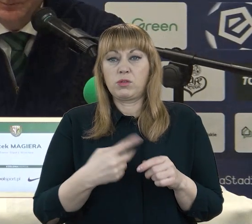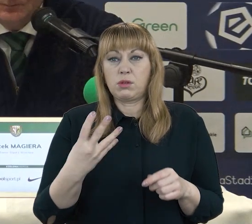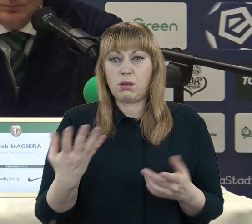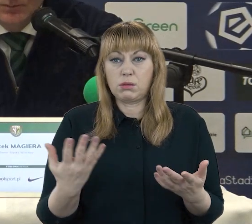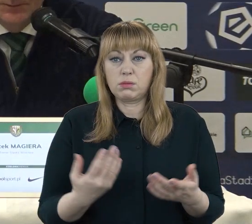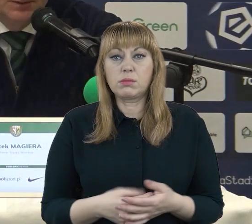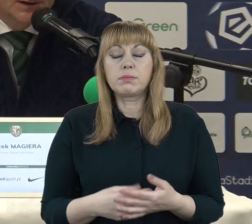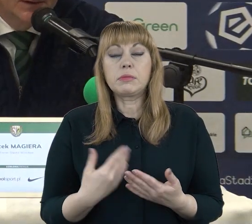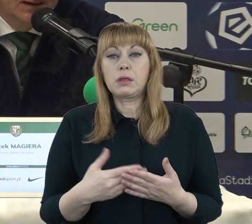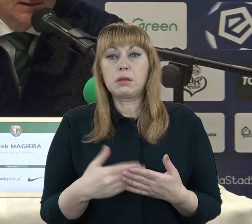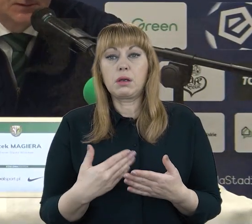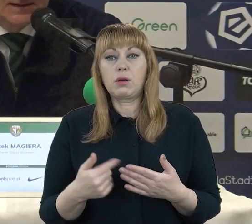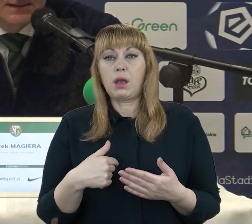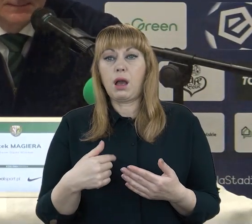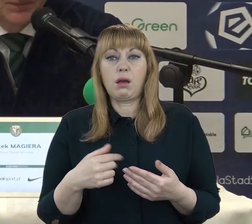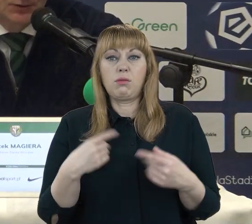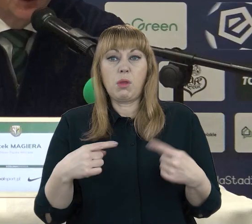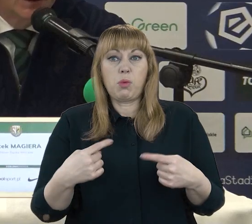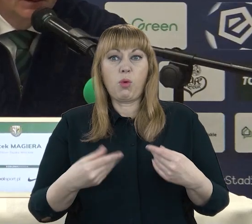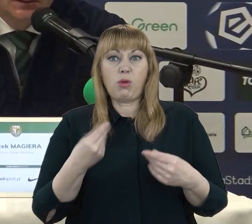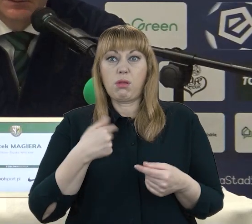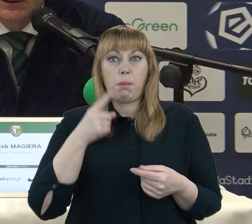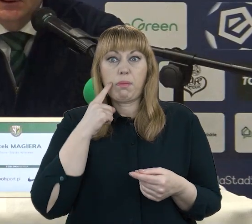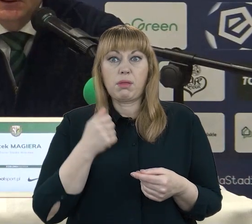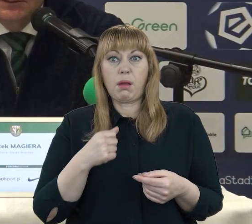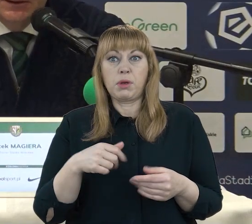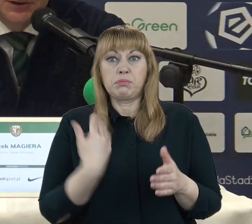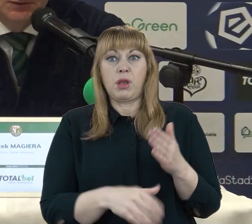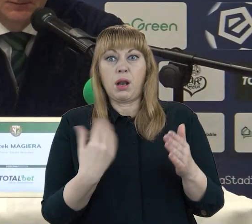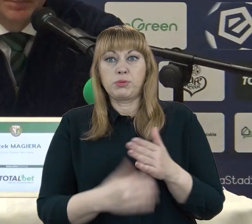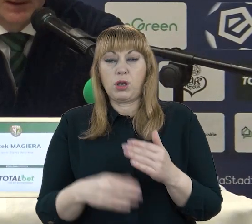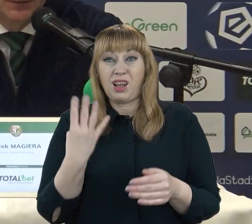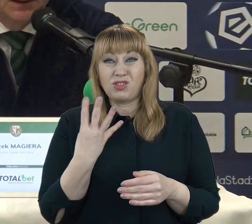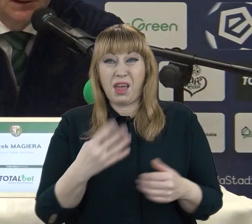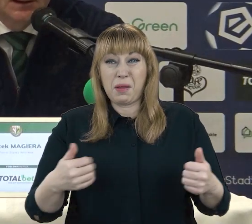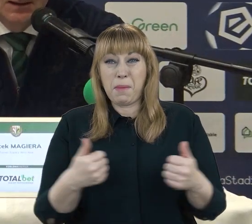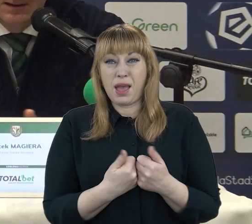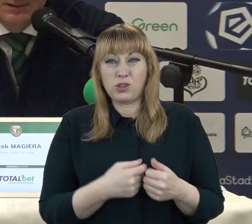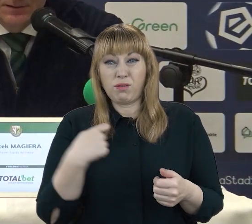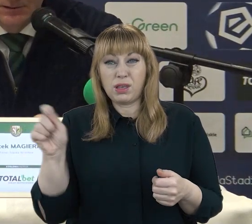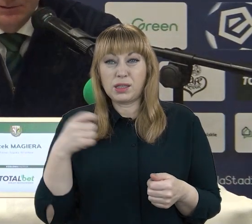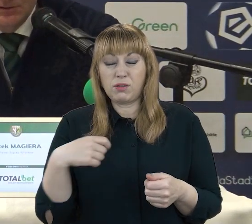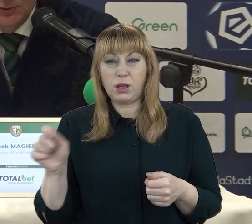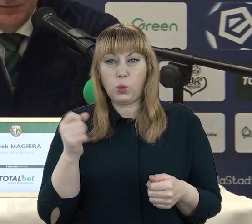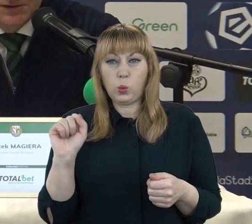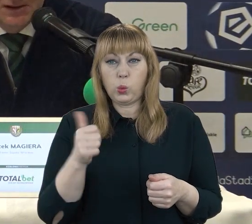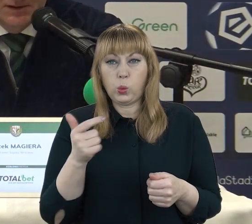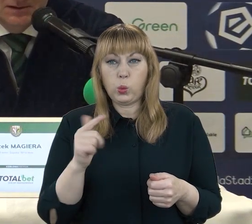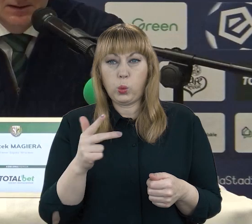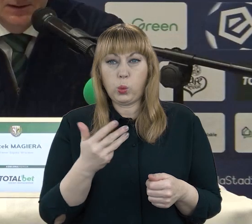Nie byłem jeszcze w takiej sytuacji jako trener, żeby przegrać cztery mecze z rzędu na wyjeździe. To, co tu powiedziałem, jest to dla mnie